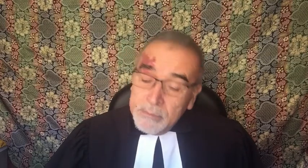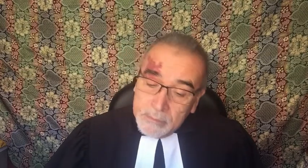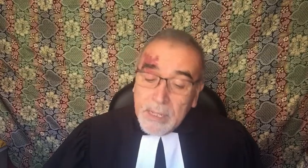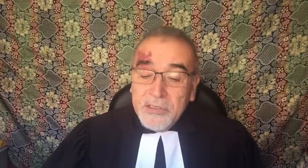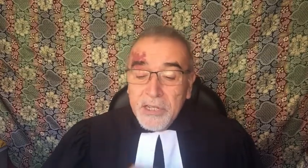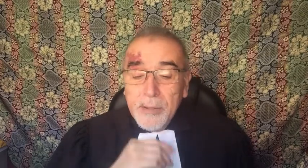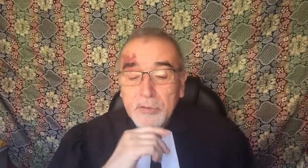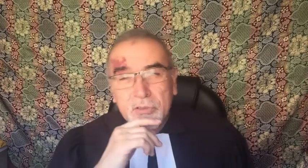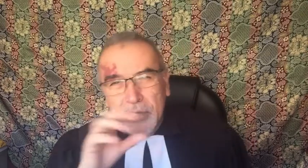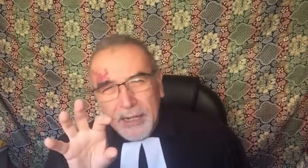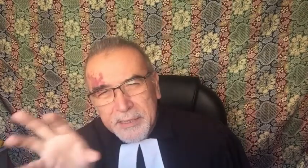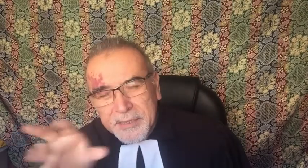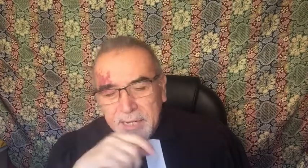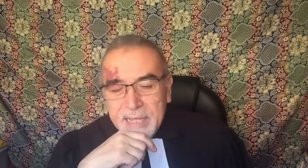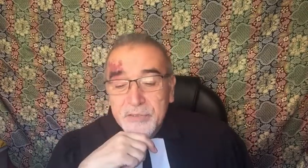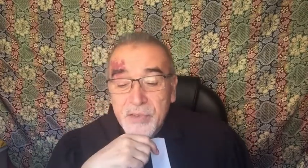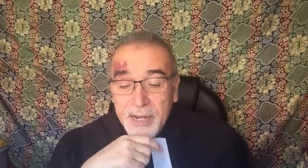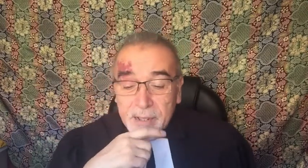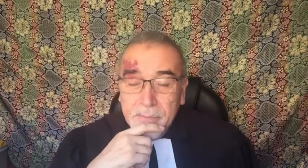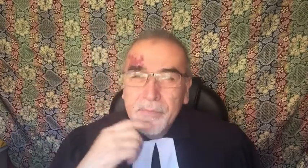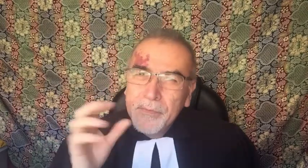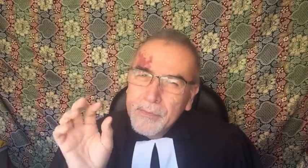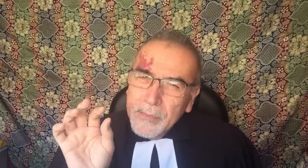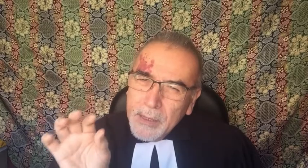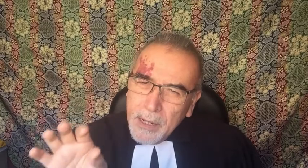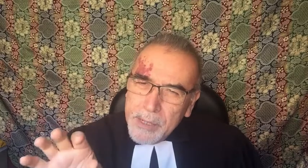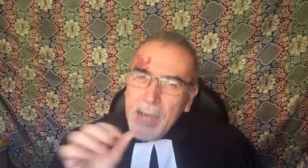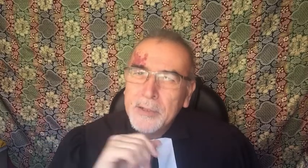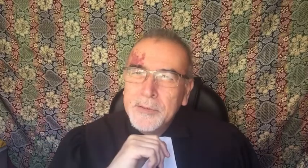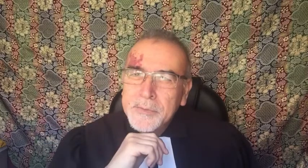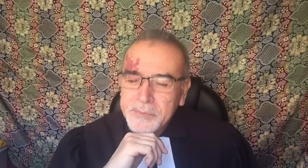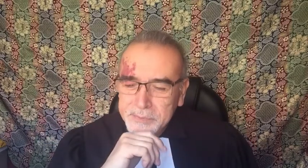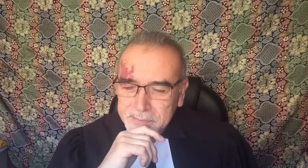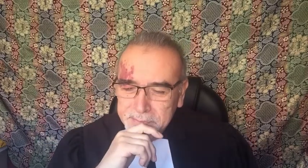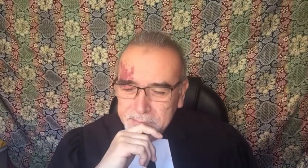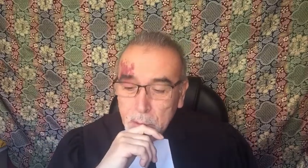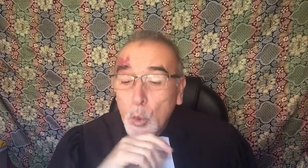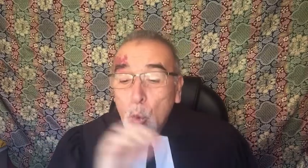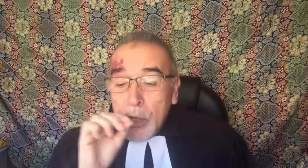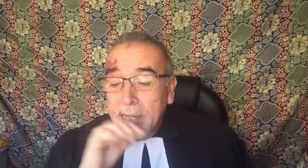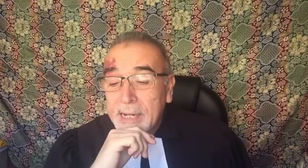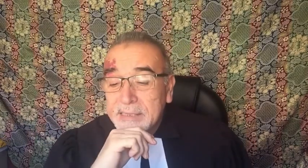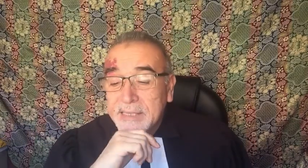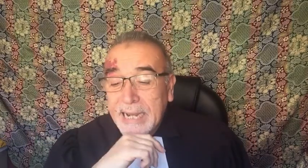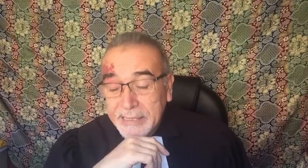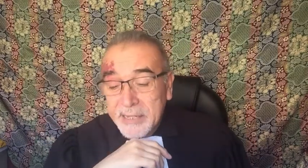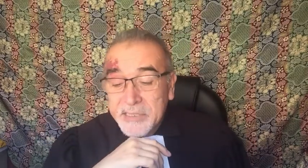Así llegamos a la tercera esfera, el milagro. Una de las características